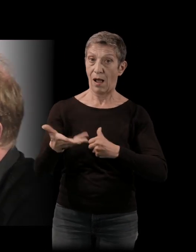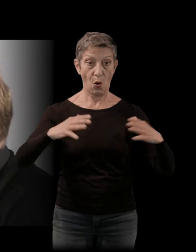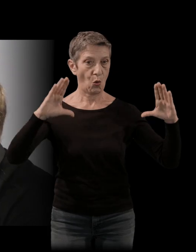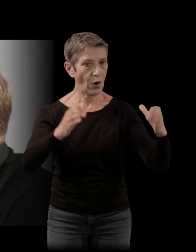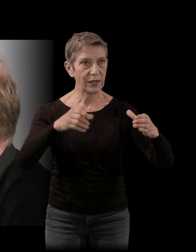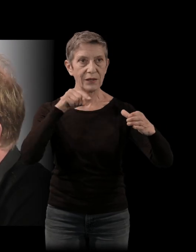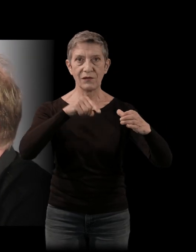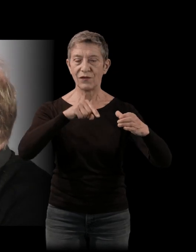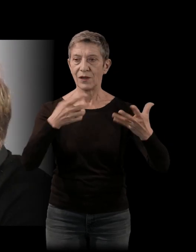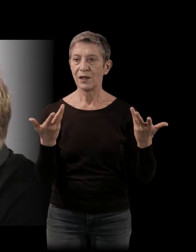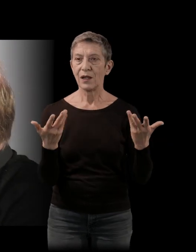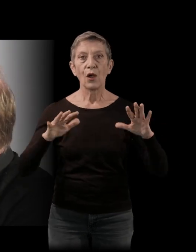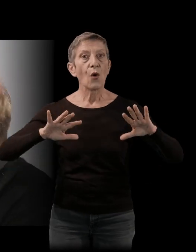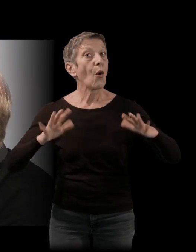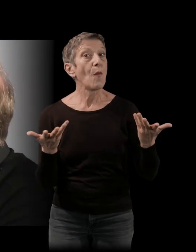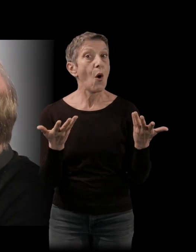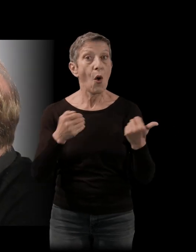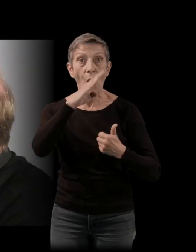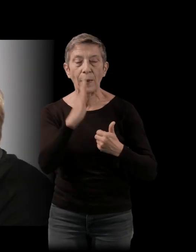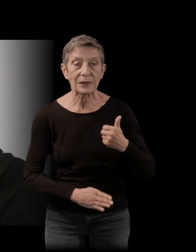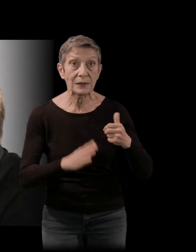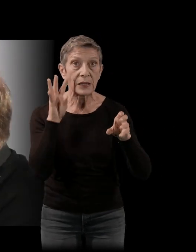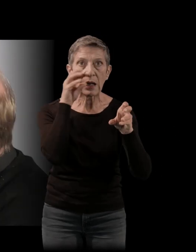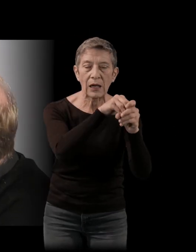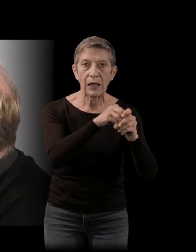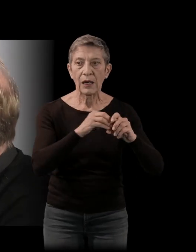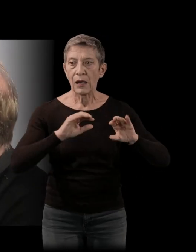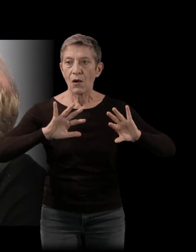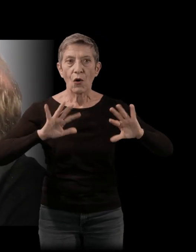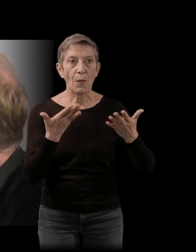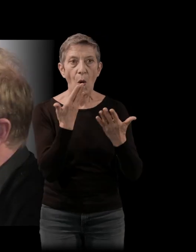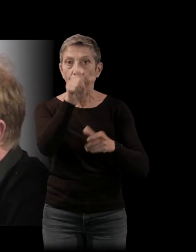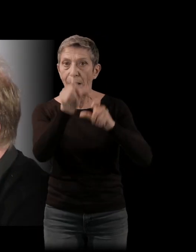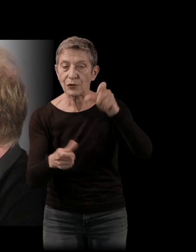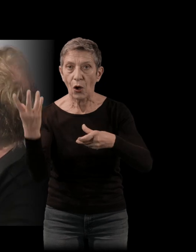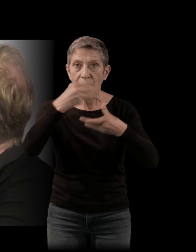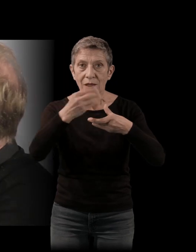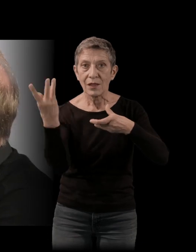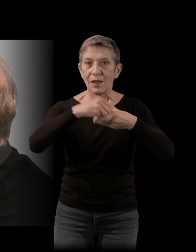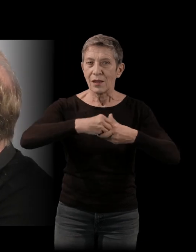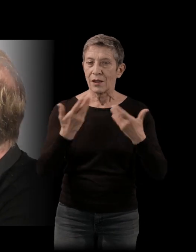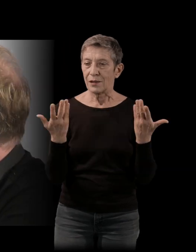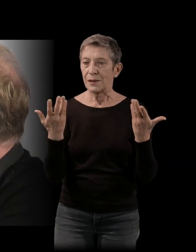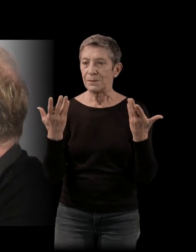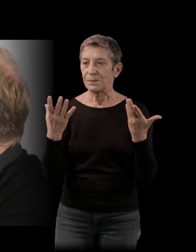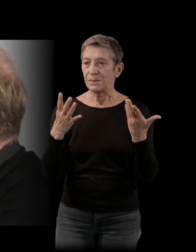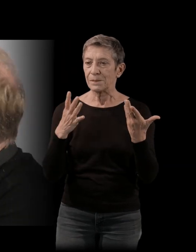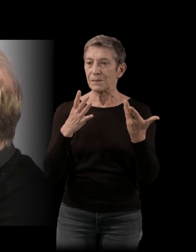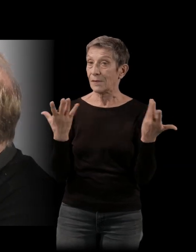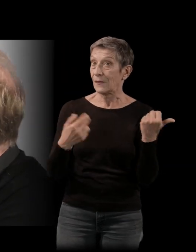dont on va s'inscrire dans le Brésil, comment on va faire rentrer d'autres personnes. Il y a quelque chose qui se joue comme ça, vraiment dans l'aventure